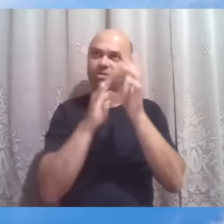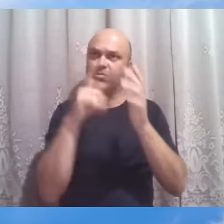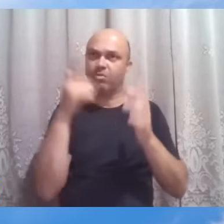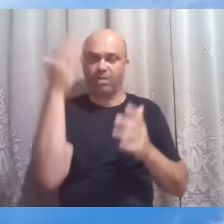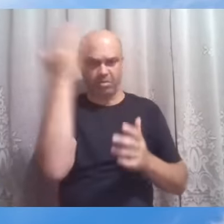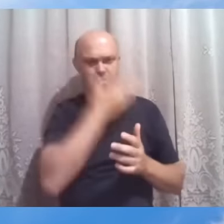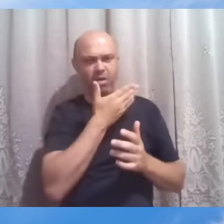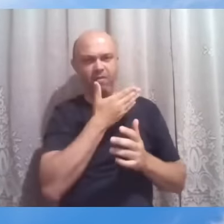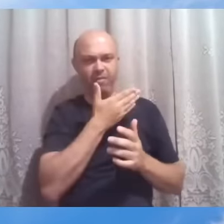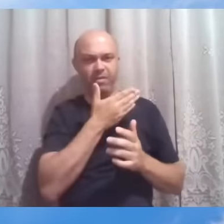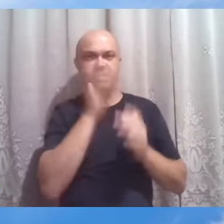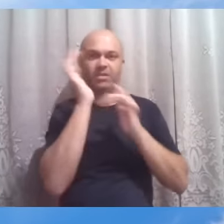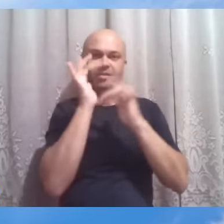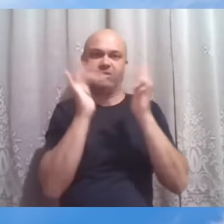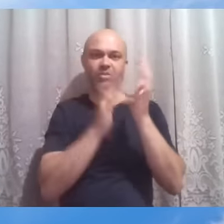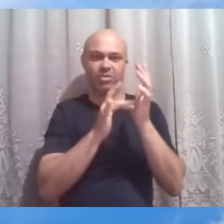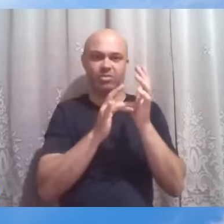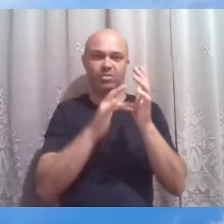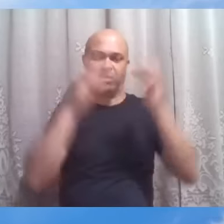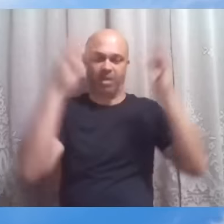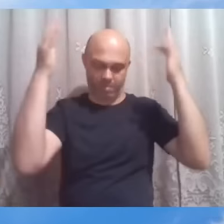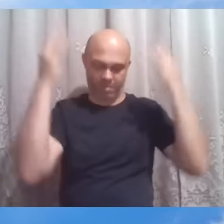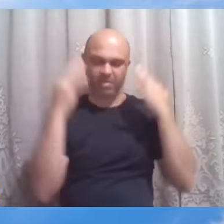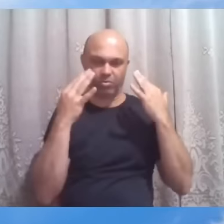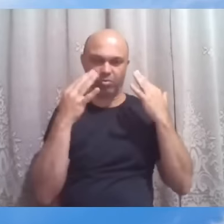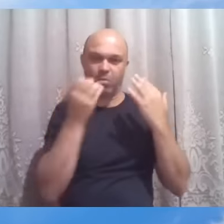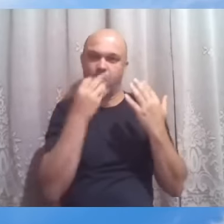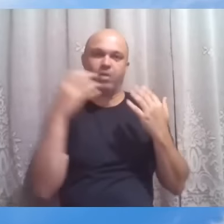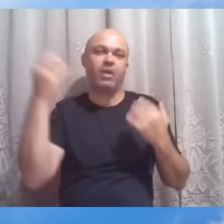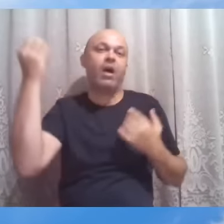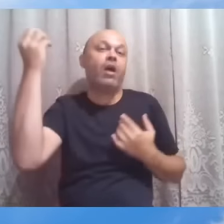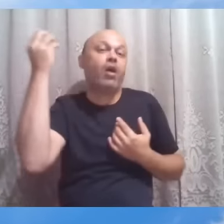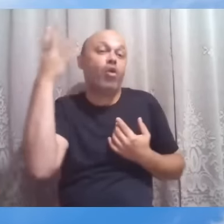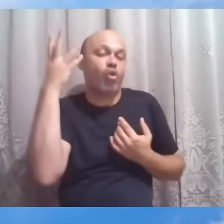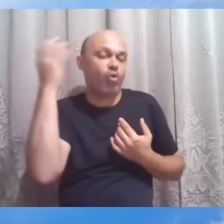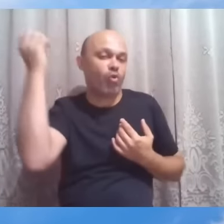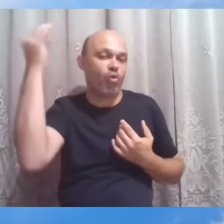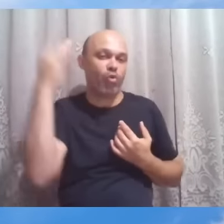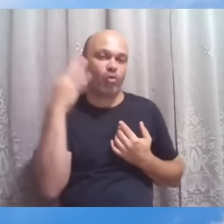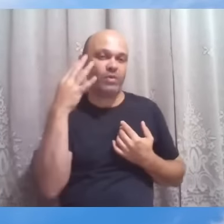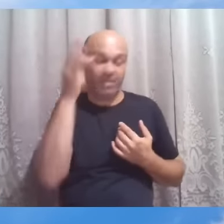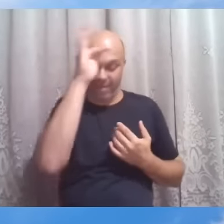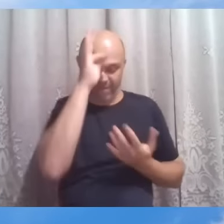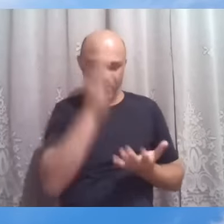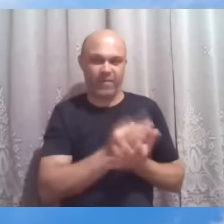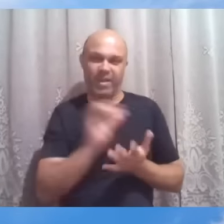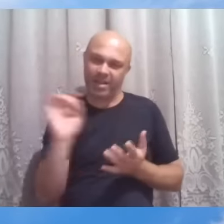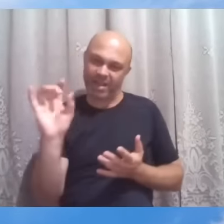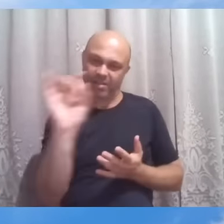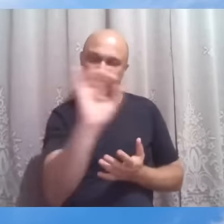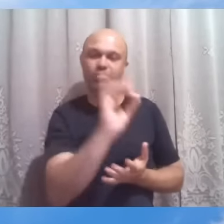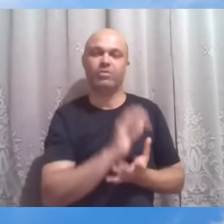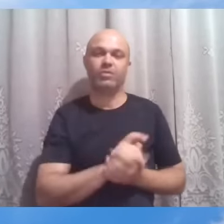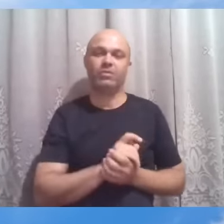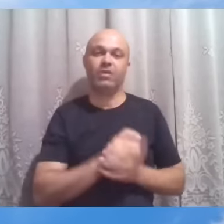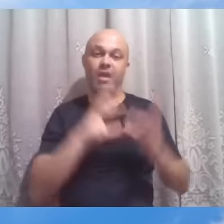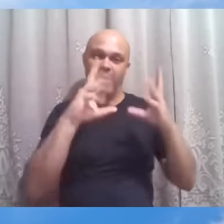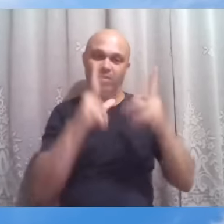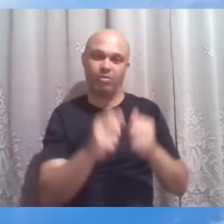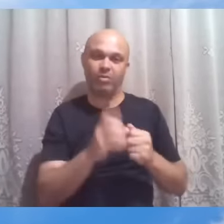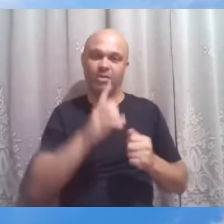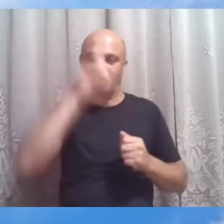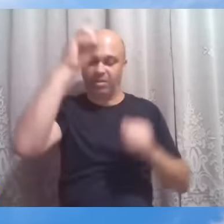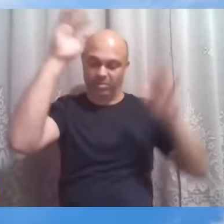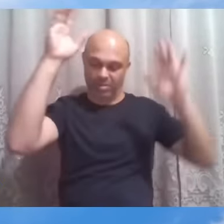portanto nos abençoe nos inspire a todos muita luz muita paz e fé para cada um de nós a todos Deus os